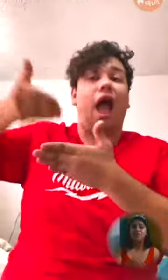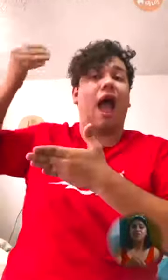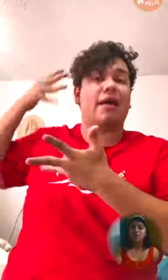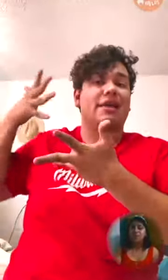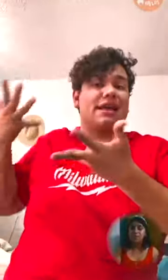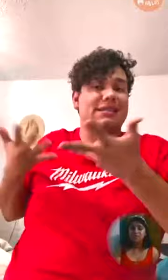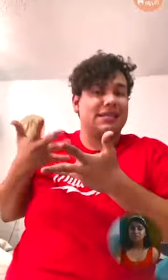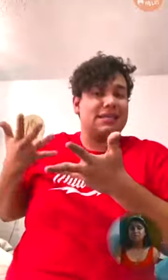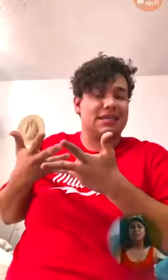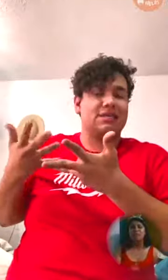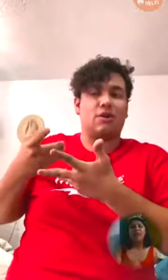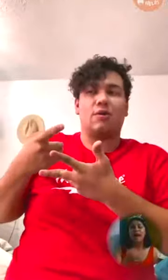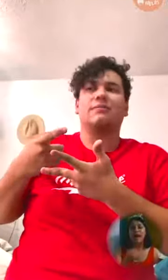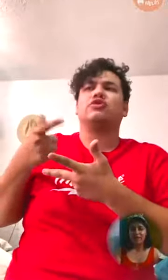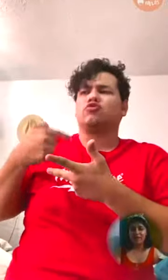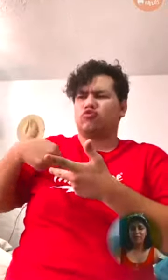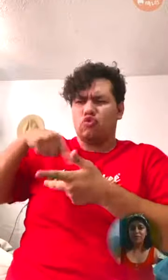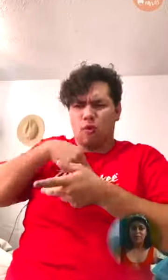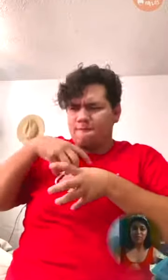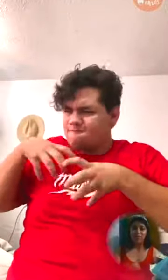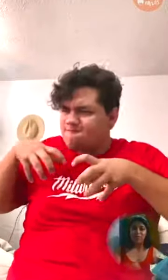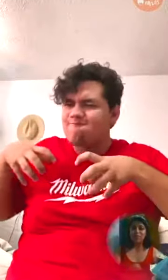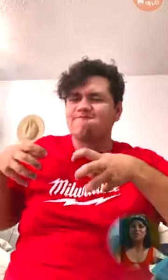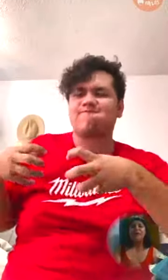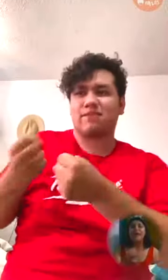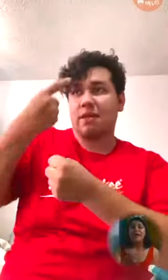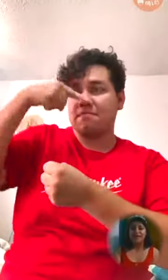aferrarnos nosotros a eso, aferrarnos nosotros a él.